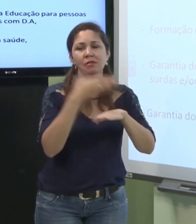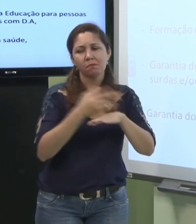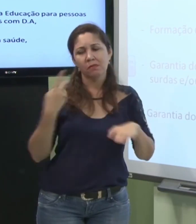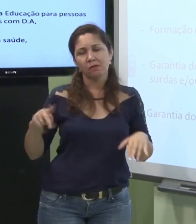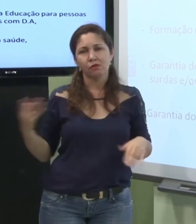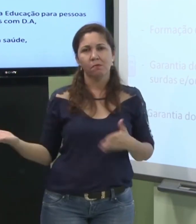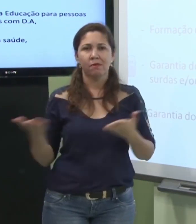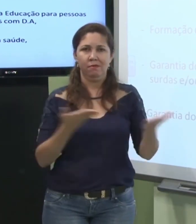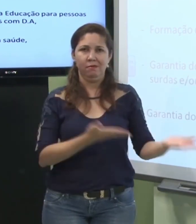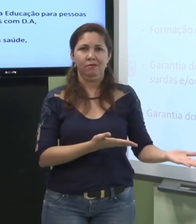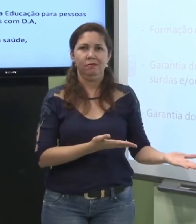saber língua de sinais